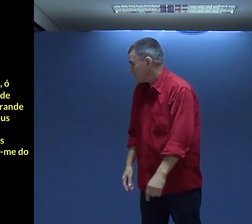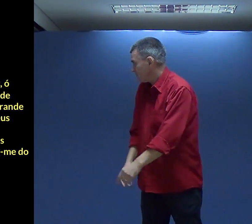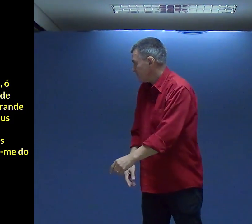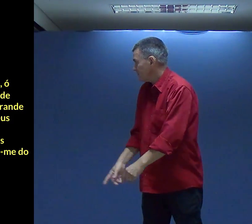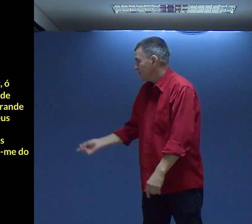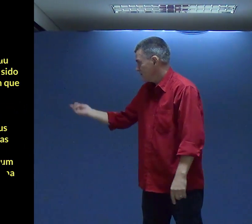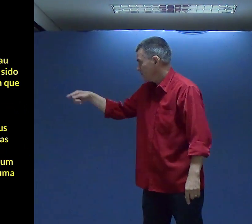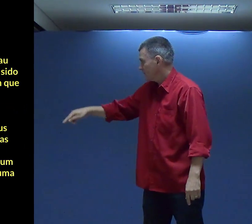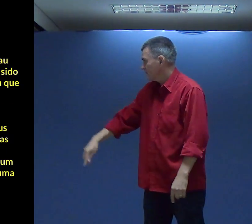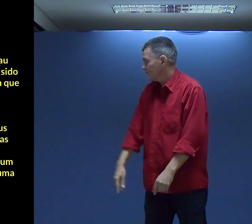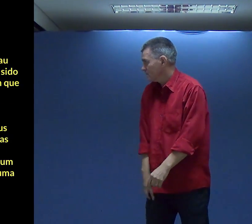passar